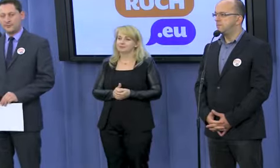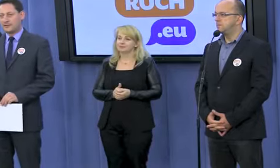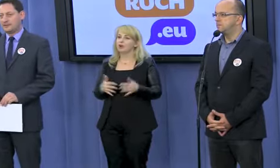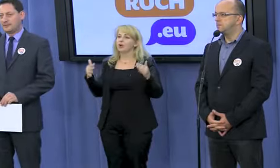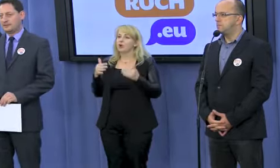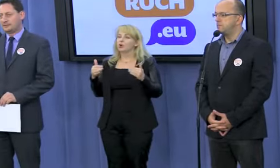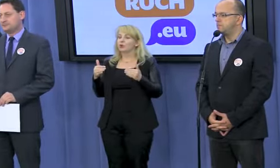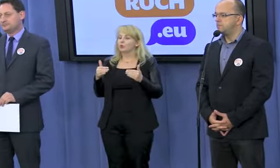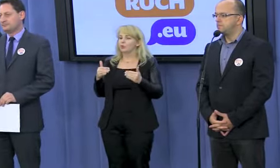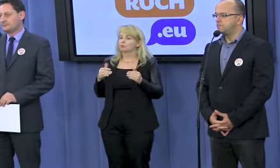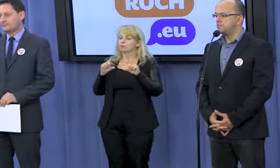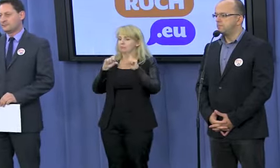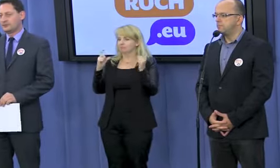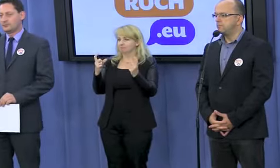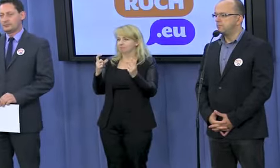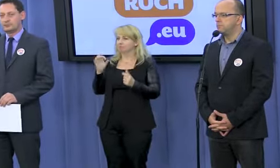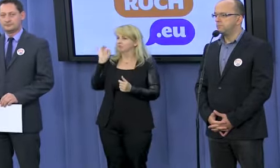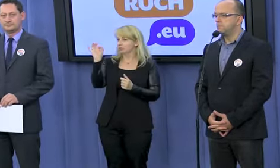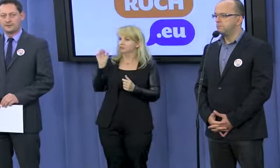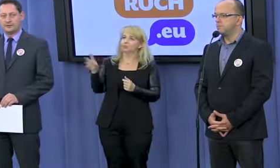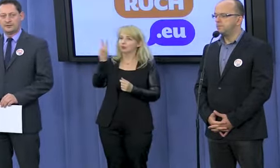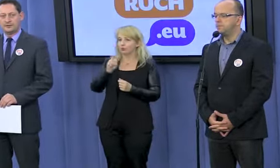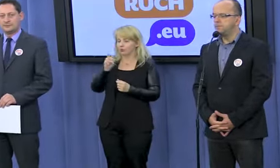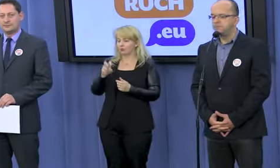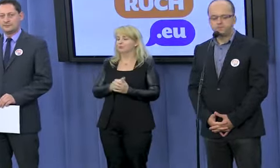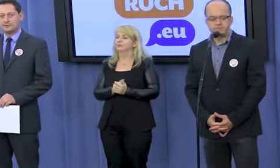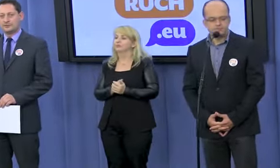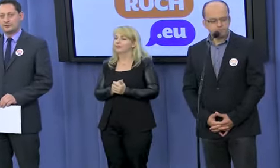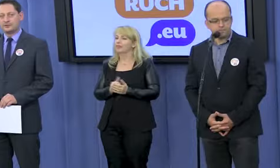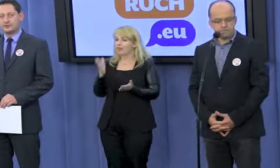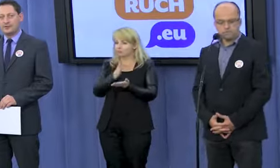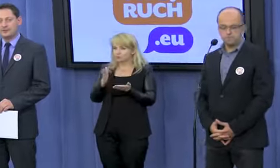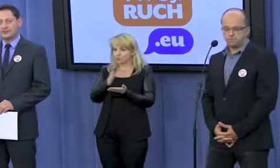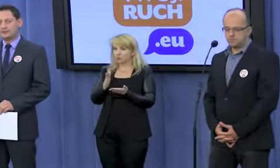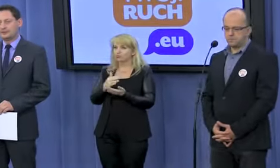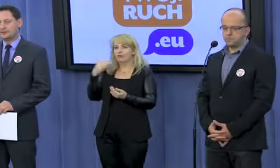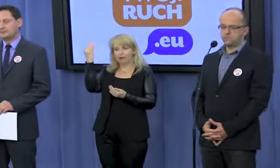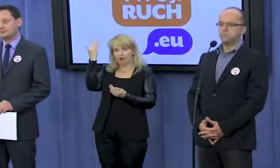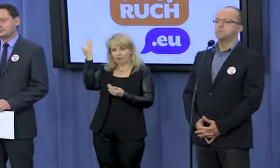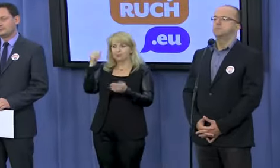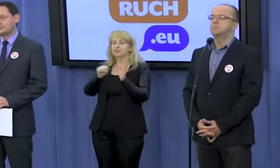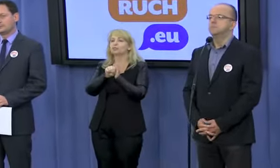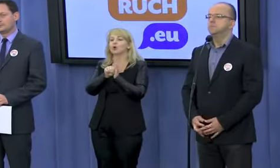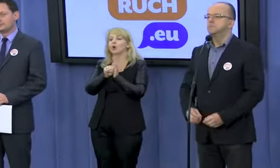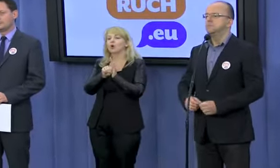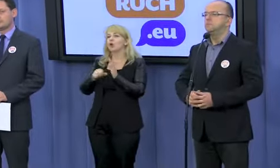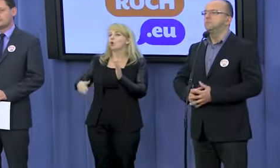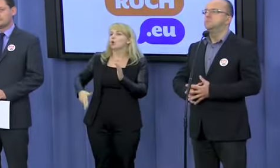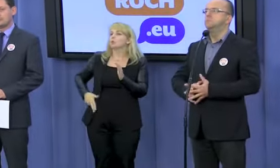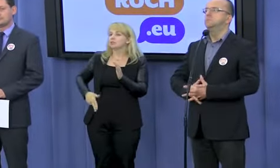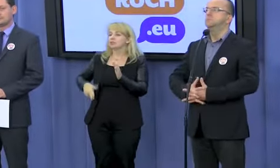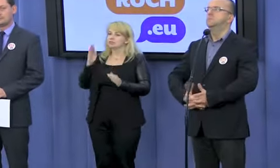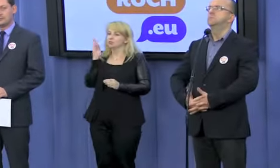Klub Parlamentarny Twojego Ruchu przygotował apel do pani ministry